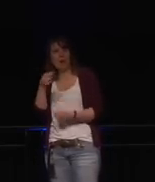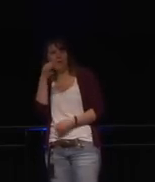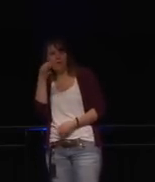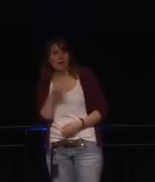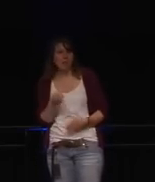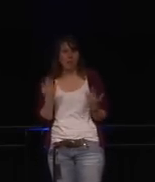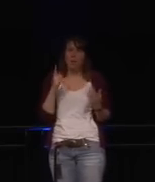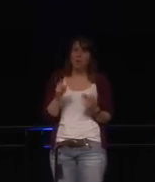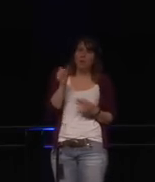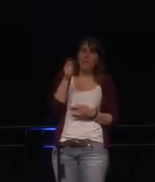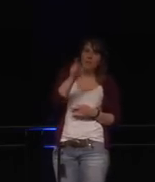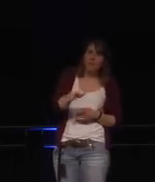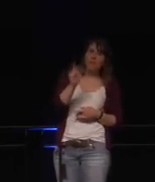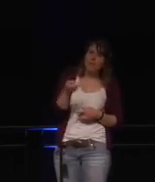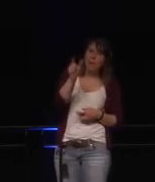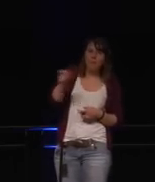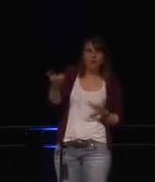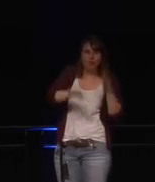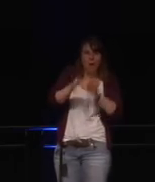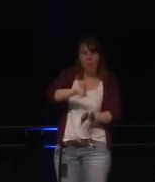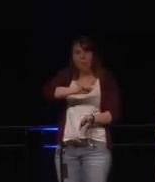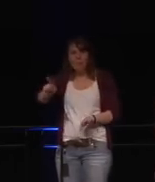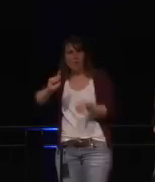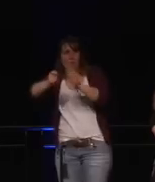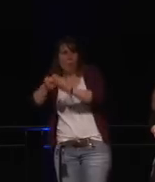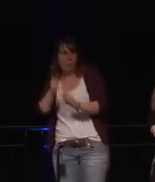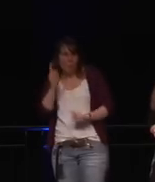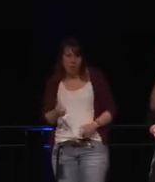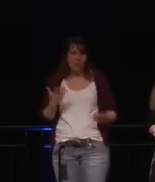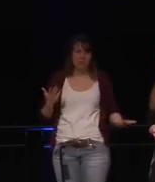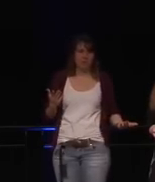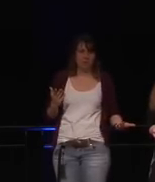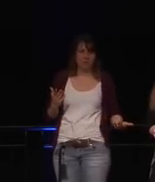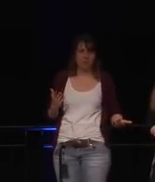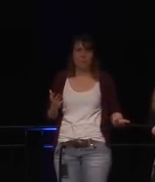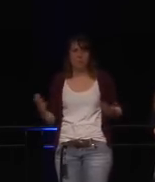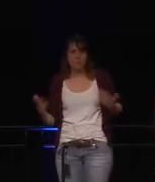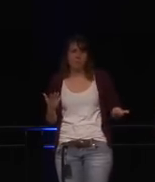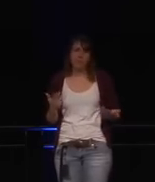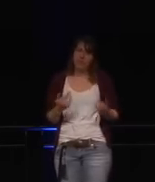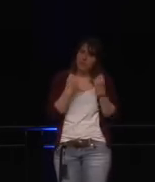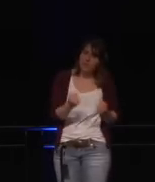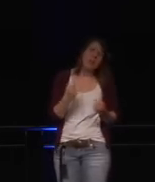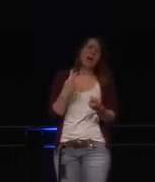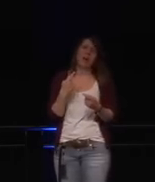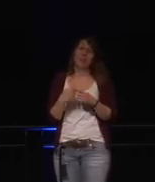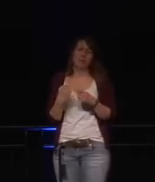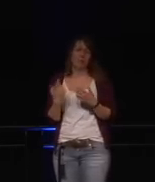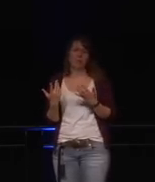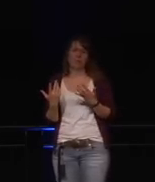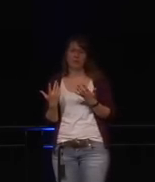wir wirklich ein paar Leute erstmal töten, bevor irgendwas passiert? Er denkt aber, leider denke ich, das wird vermutlich so passieren.